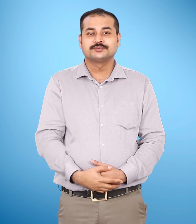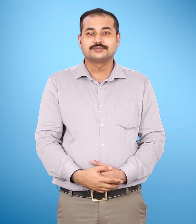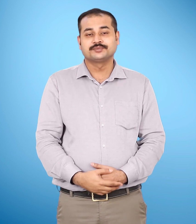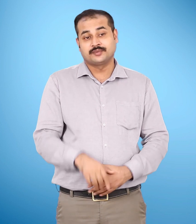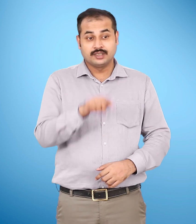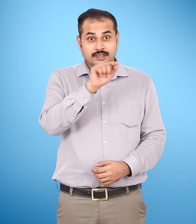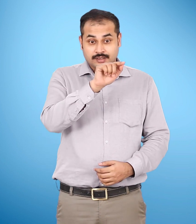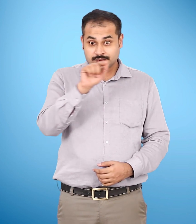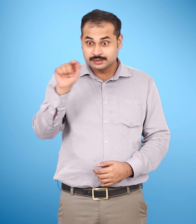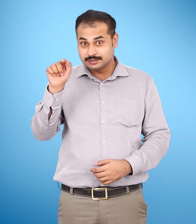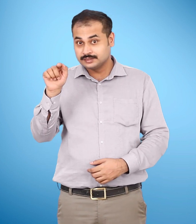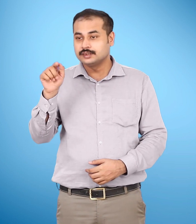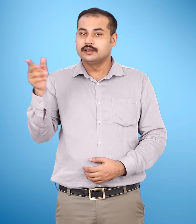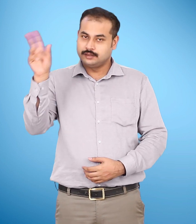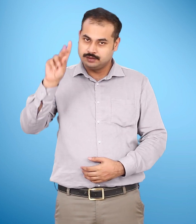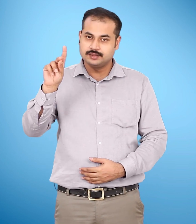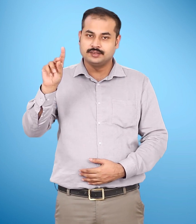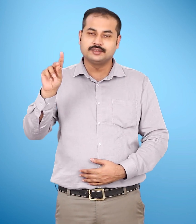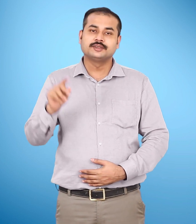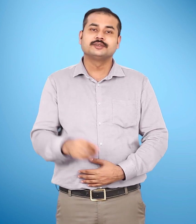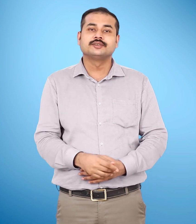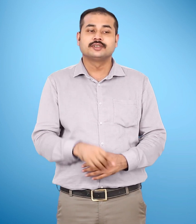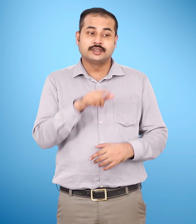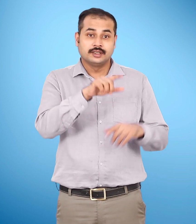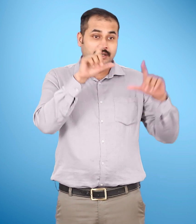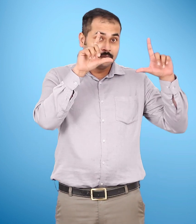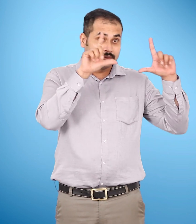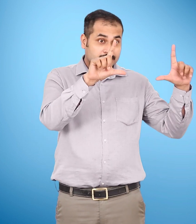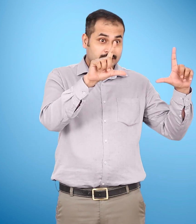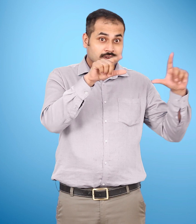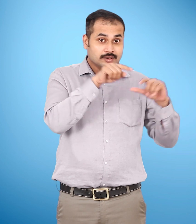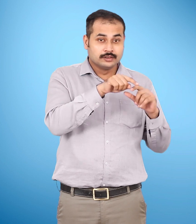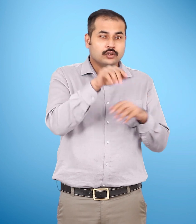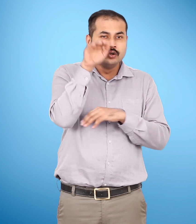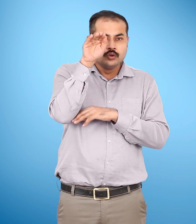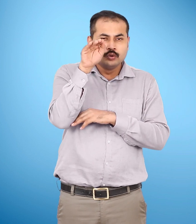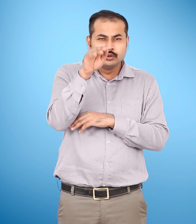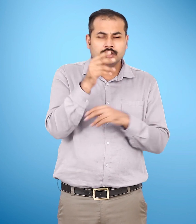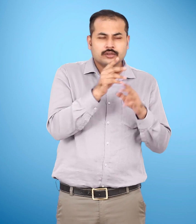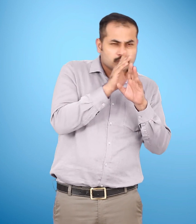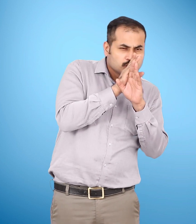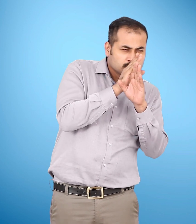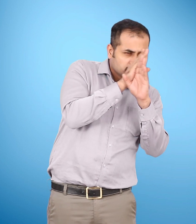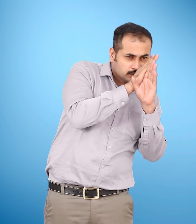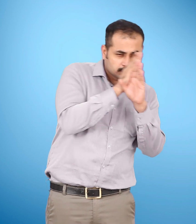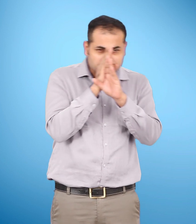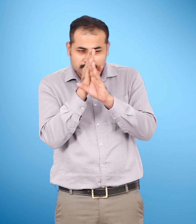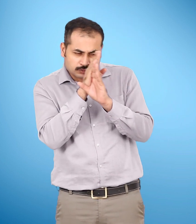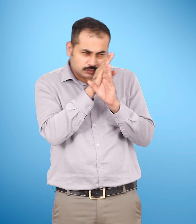रिक्तिस्थान बार यहां चित्र में कितने उँट छिपे हैं?